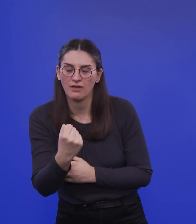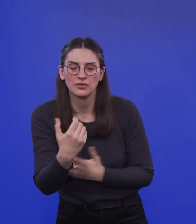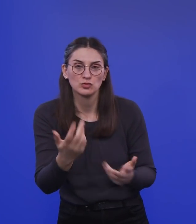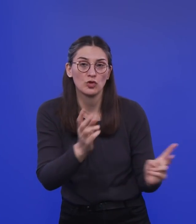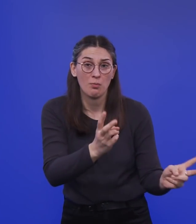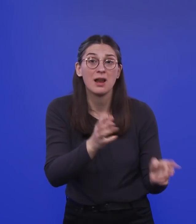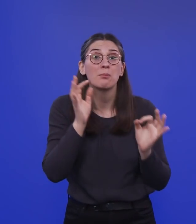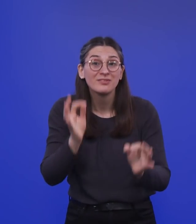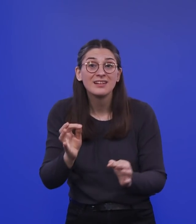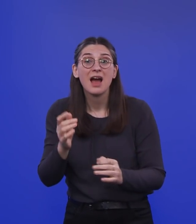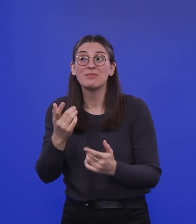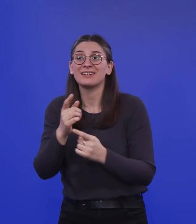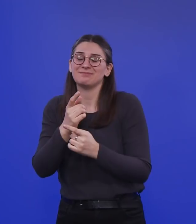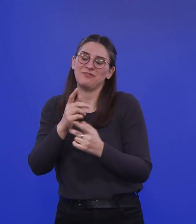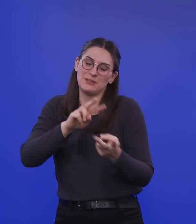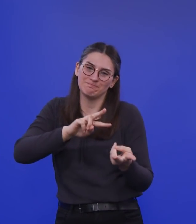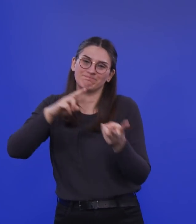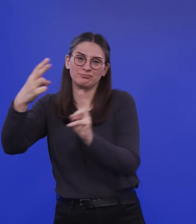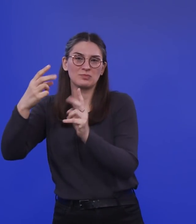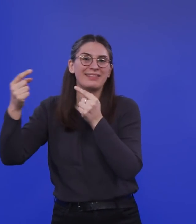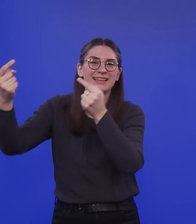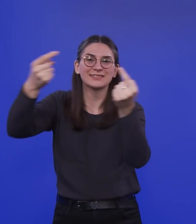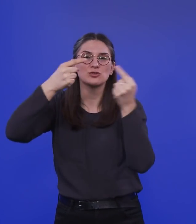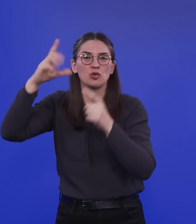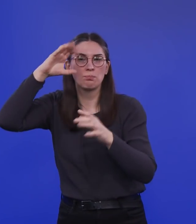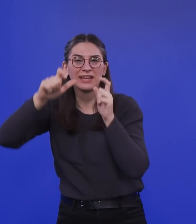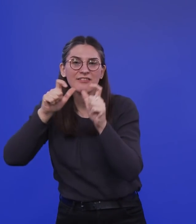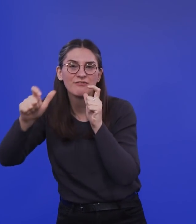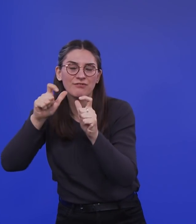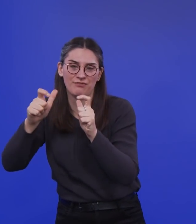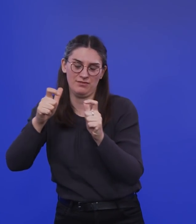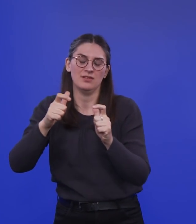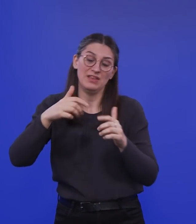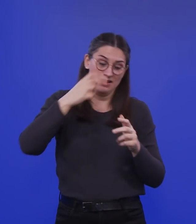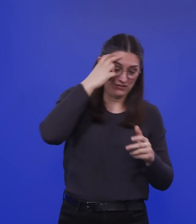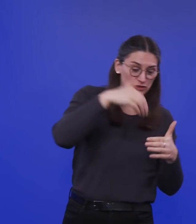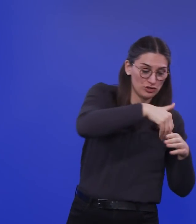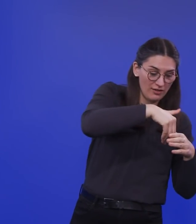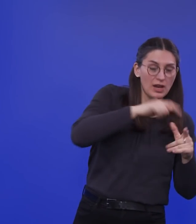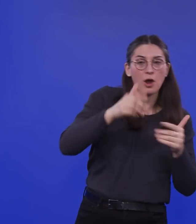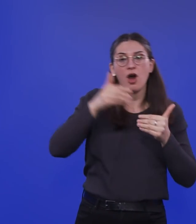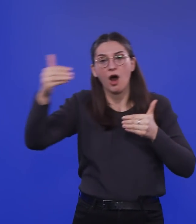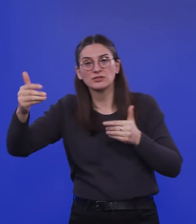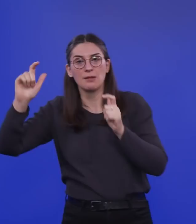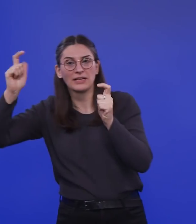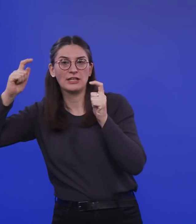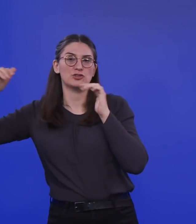wie es dann in Begrifflichkeiten verwendet wurde, sowohl innerhalb der Wissenschaft wie auch dann außerhalb der Wissenschaft, vor allem auch in der Politik.